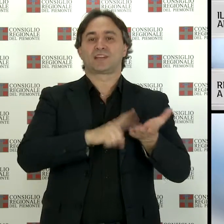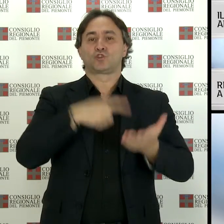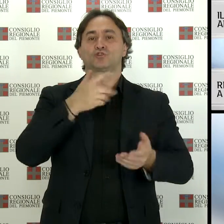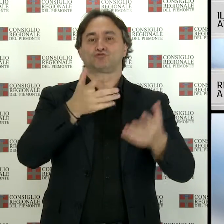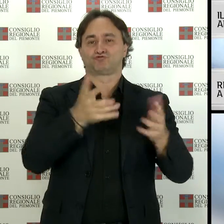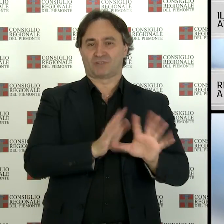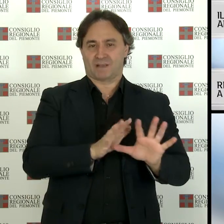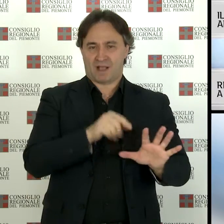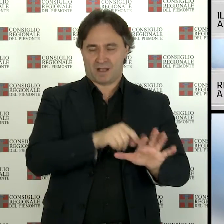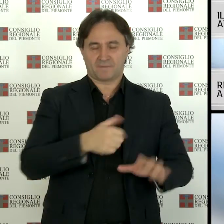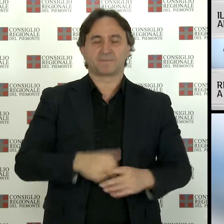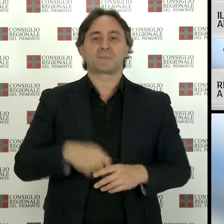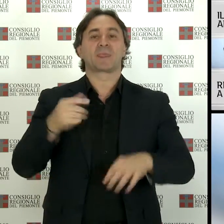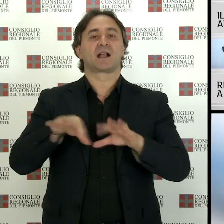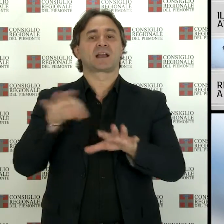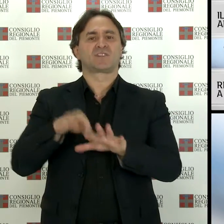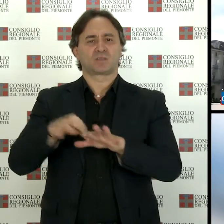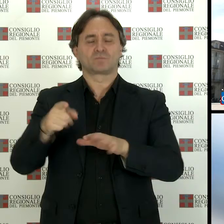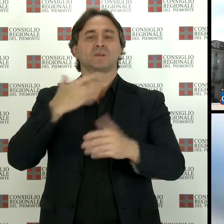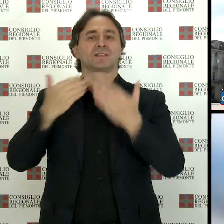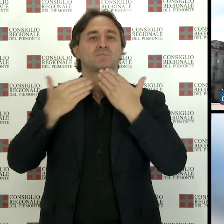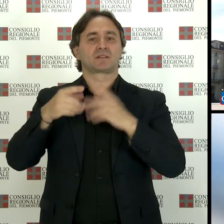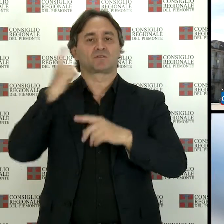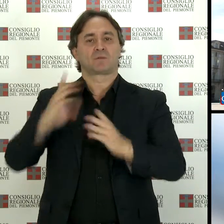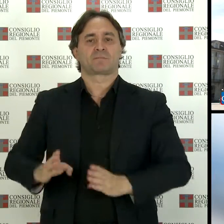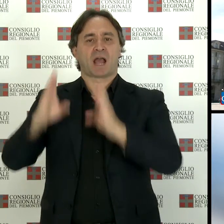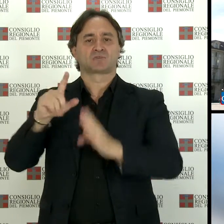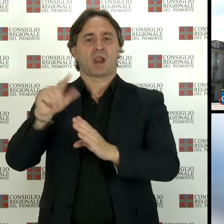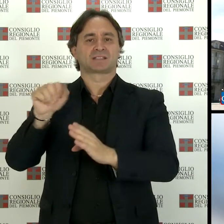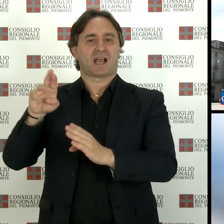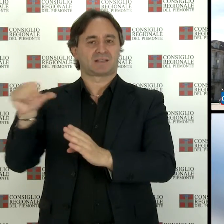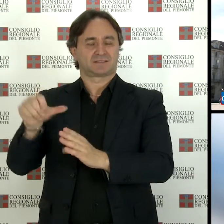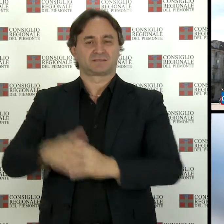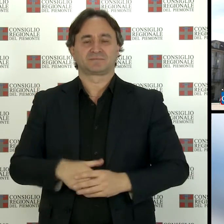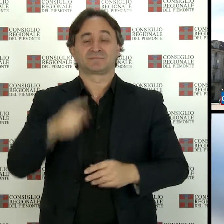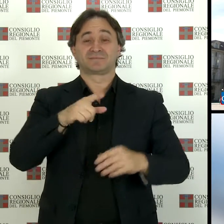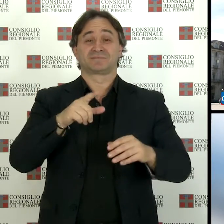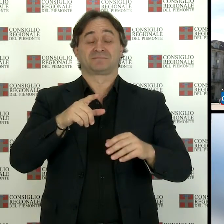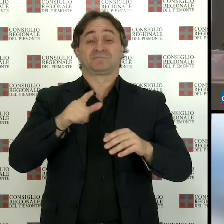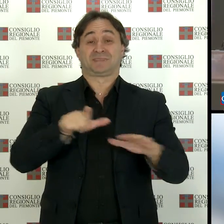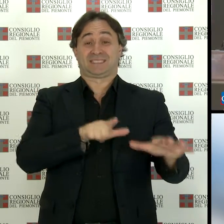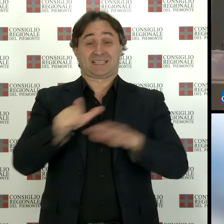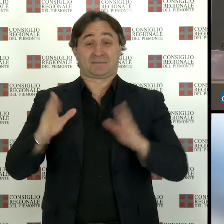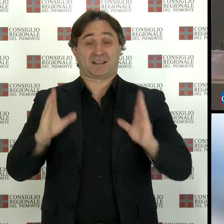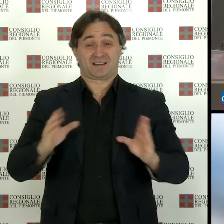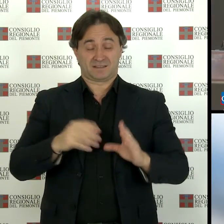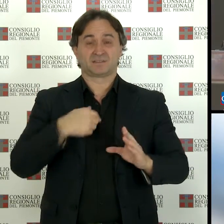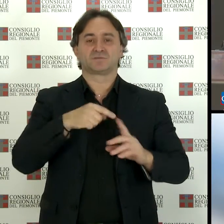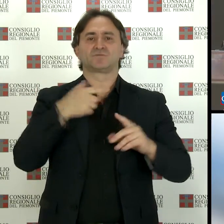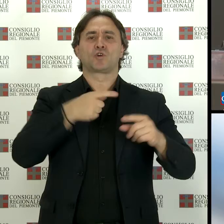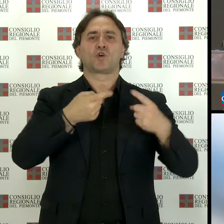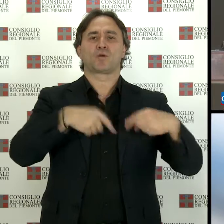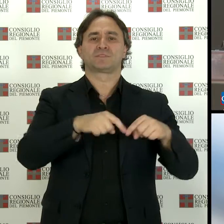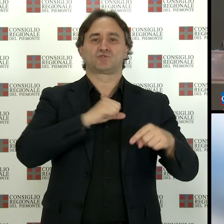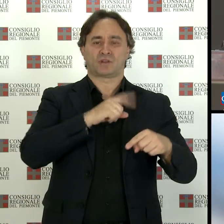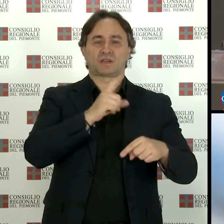Referendum, dibattito a Palazzo Lascaris In settimana la Commissione Bilancio si è riunita in congiunta con le Commissioni di